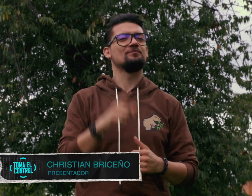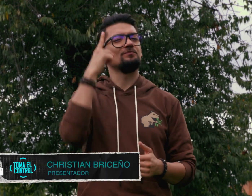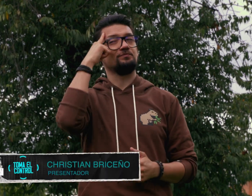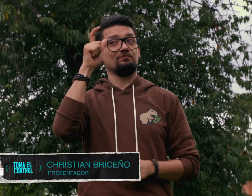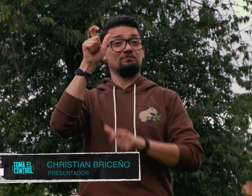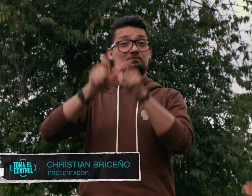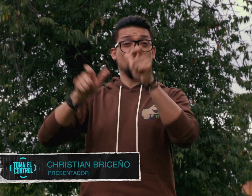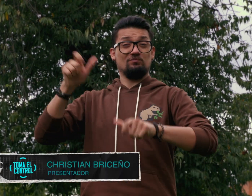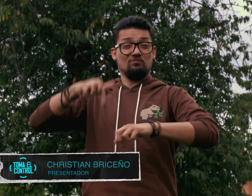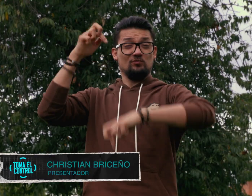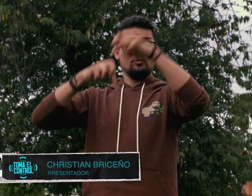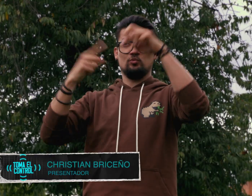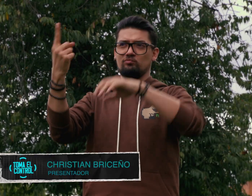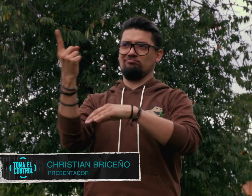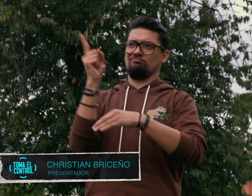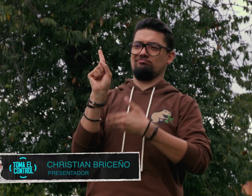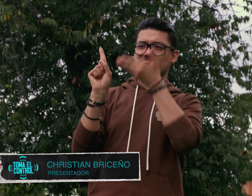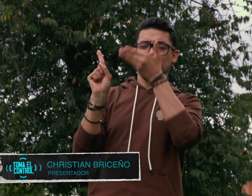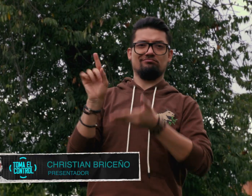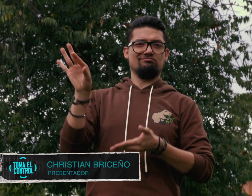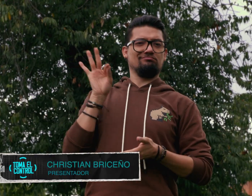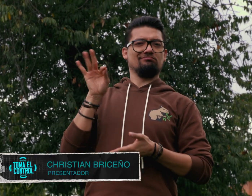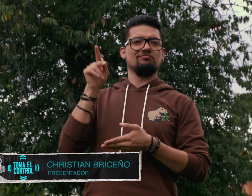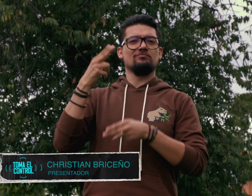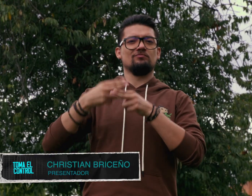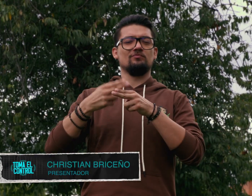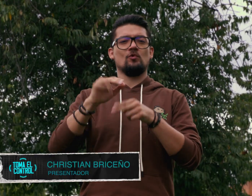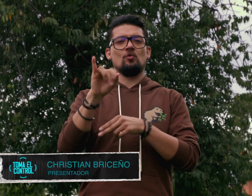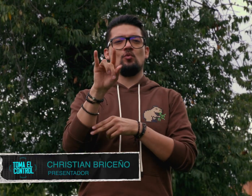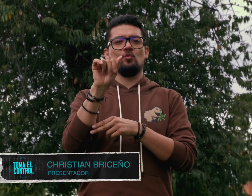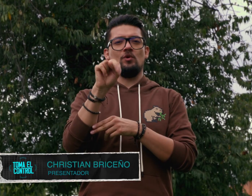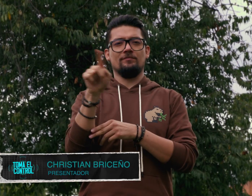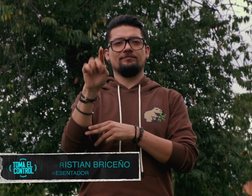Uno de esos profesionales es Juan Sebastián Camacho.